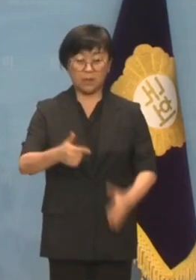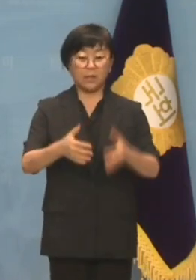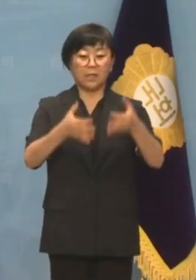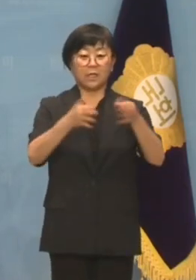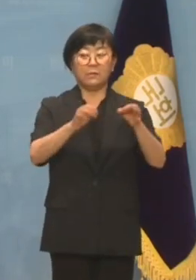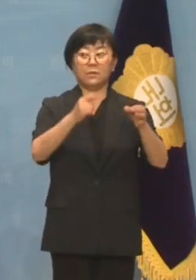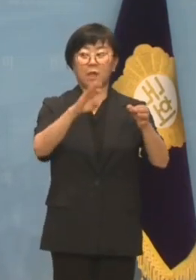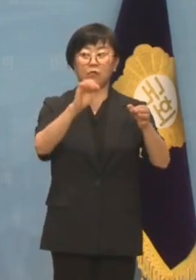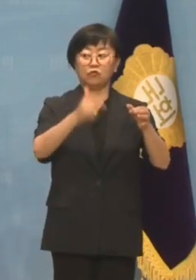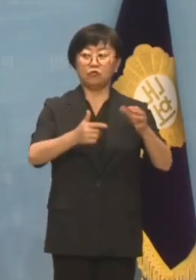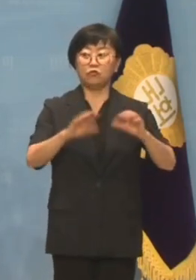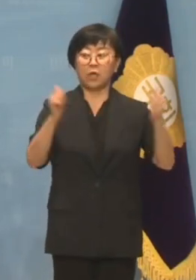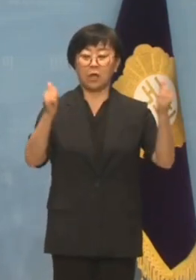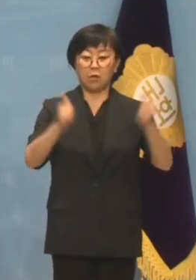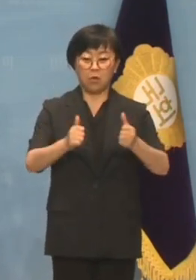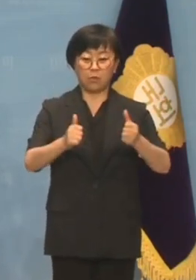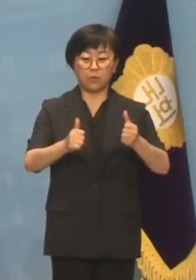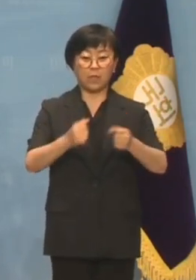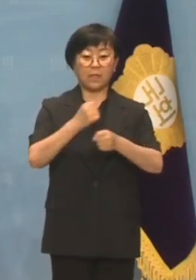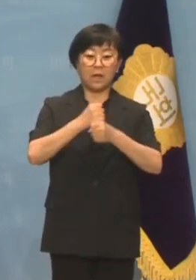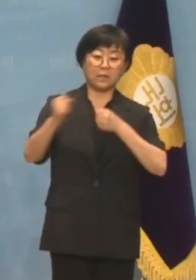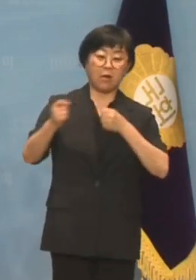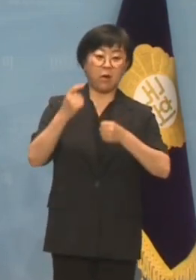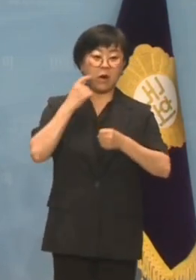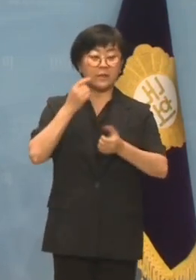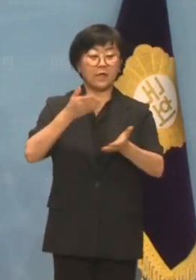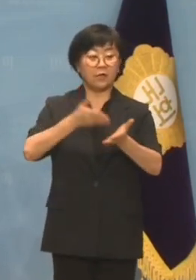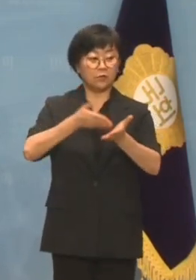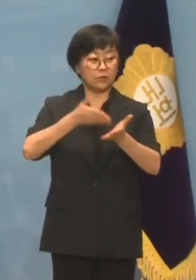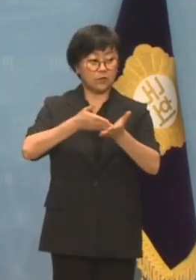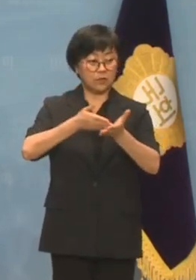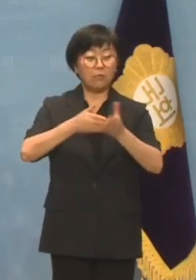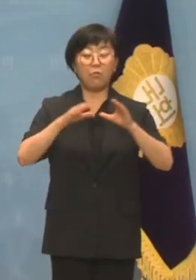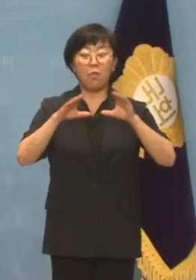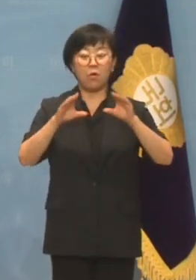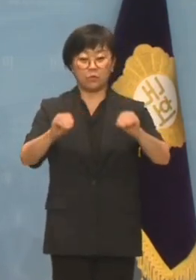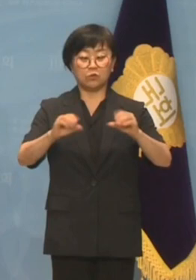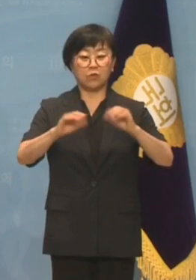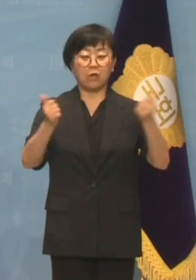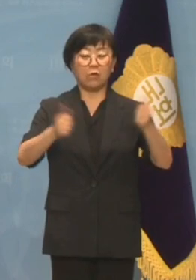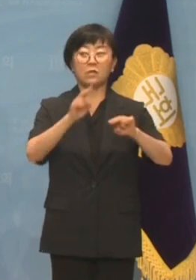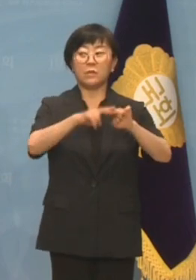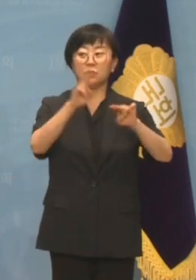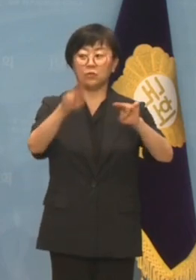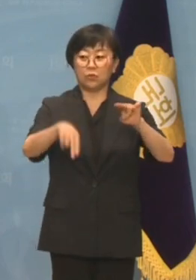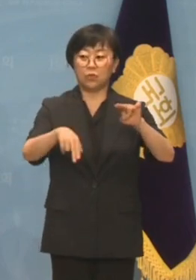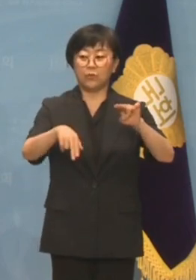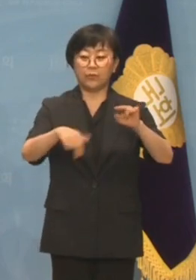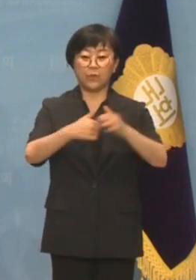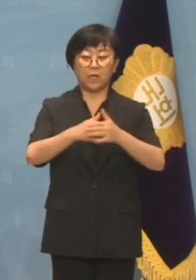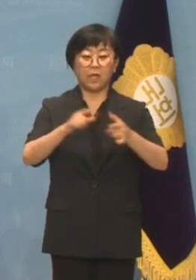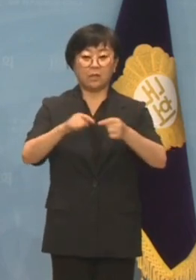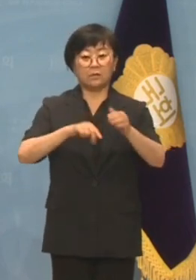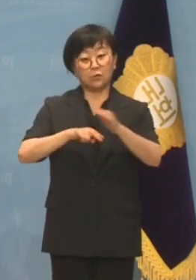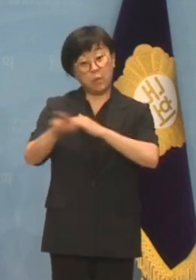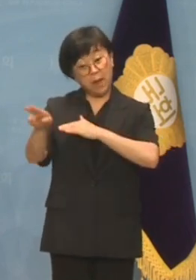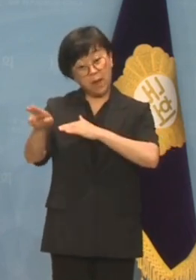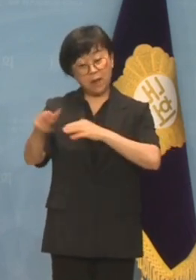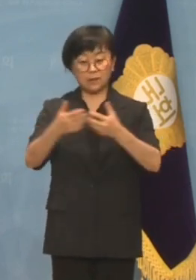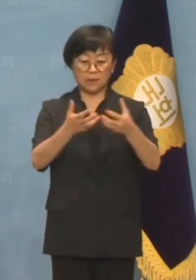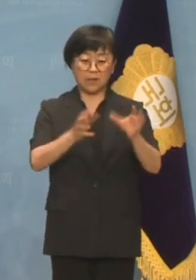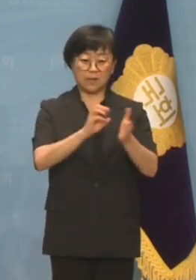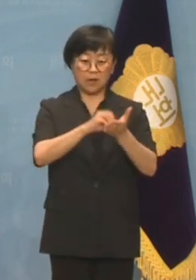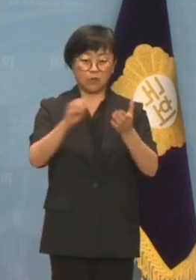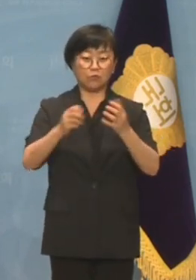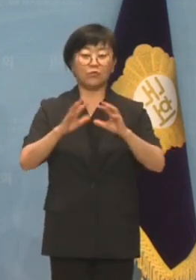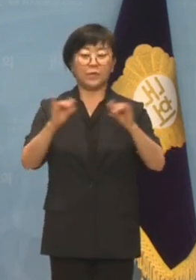김남국 의원은 황당한 가짜뉴스 생산을 멈추고 의원직을 사퇴하십시오. 꼬리 자르기 탈당으로